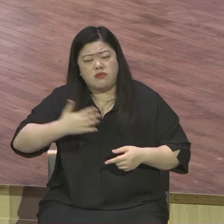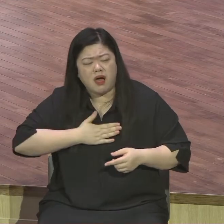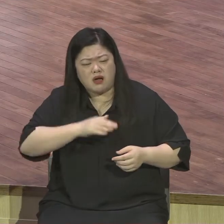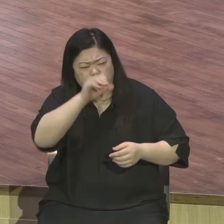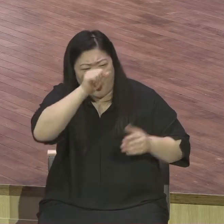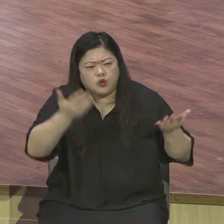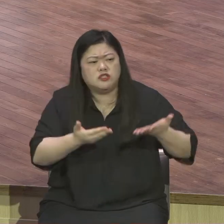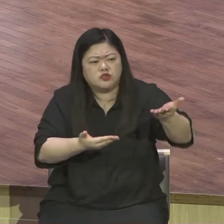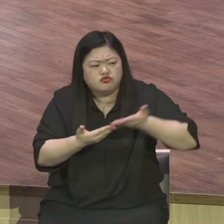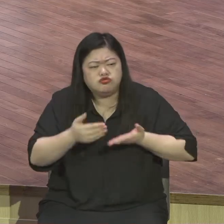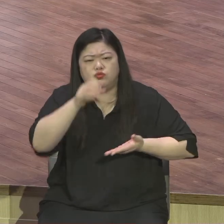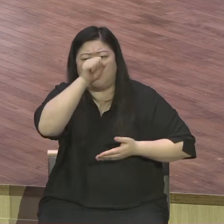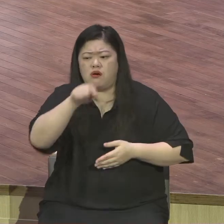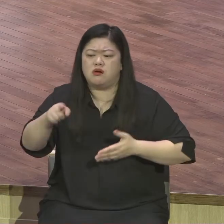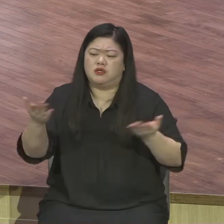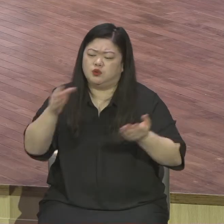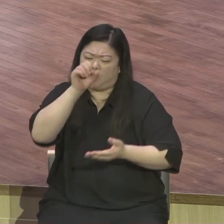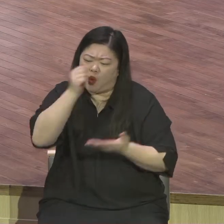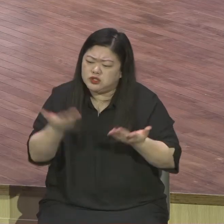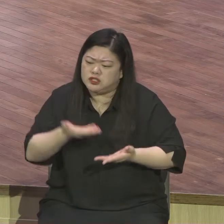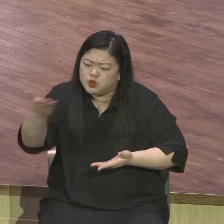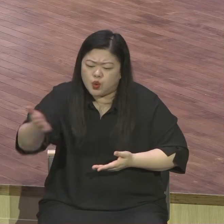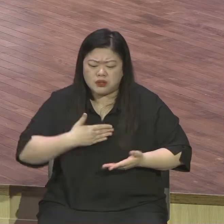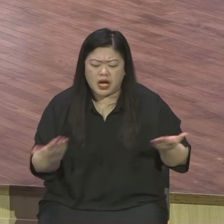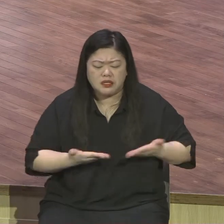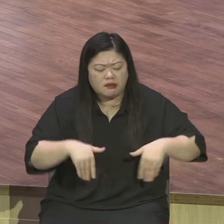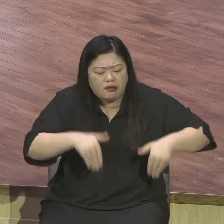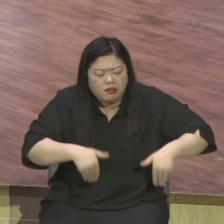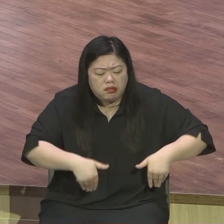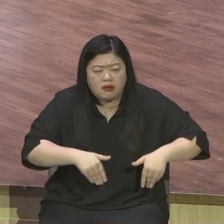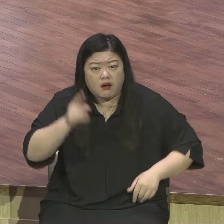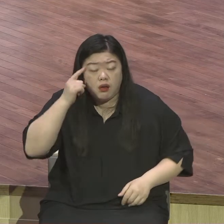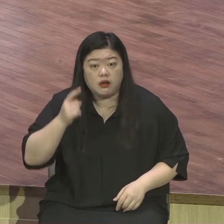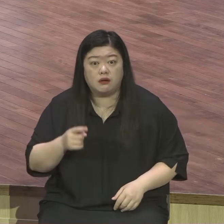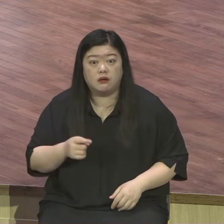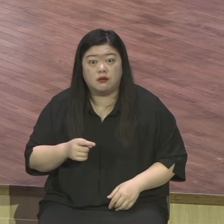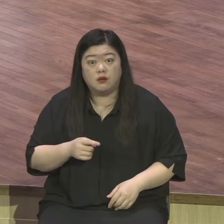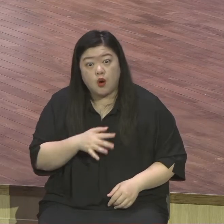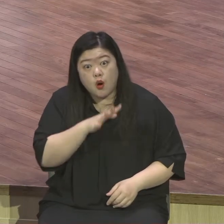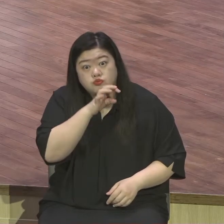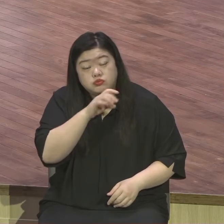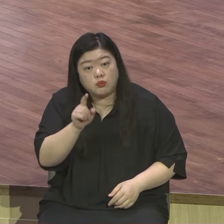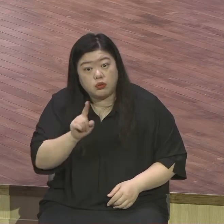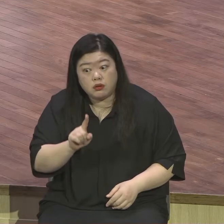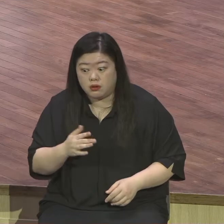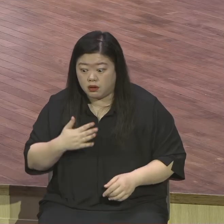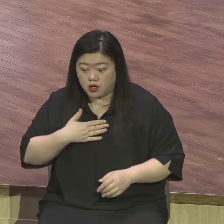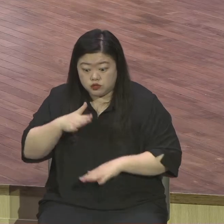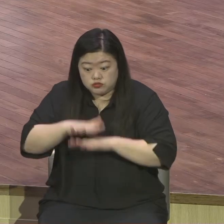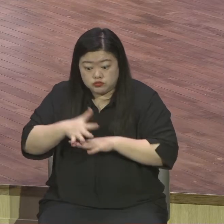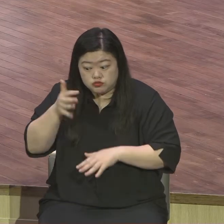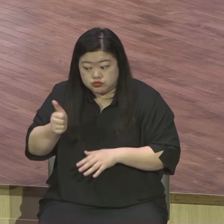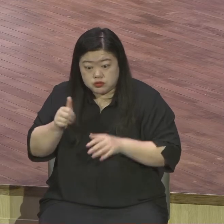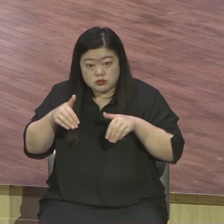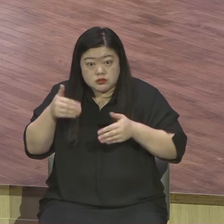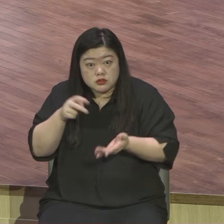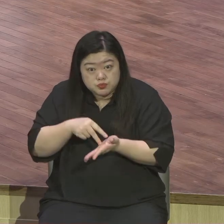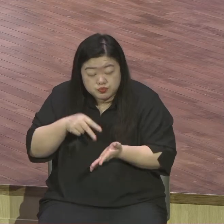비교하면 안 되죠 사실 신앙장구하는 모습을 보면요 오래된 사람들이 더 큰 감사